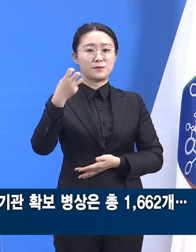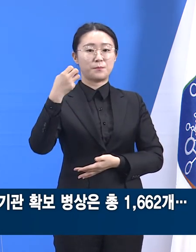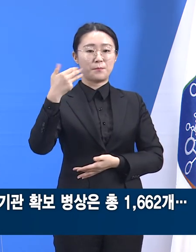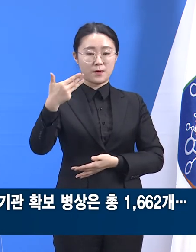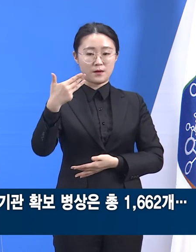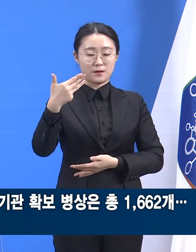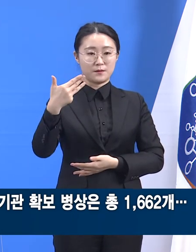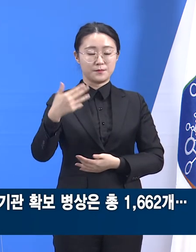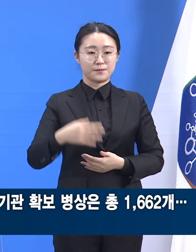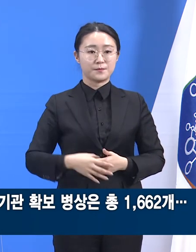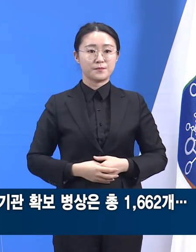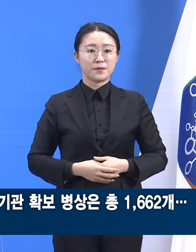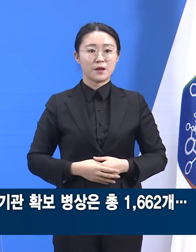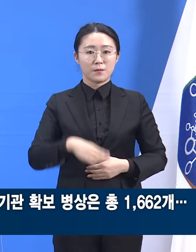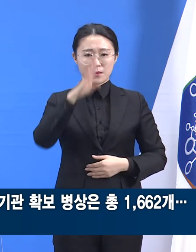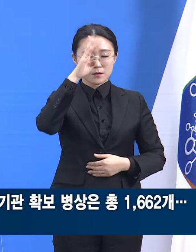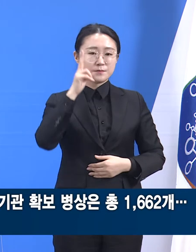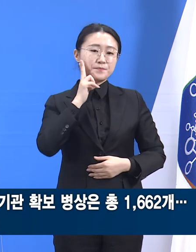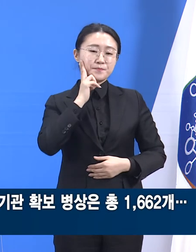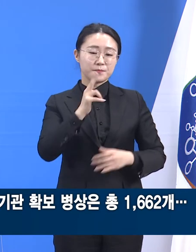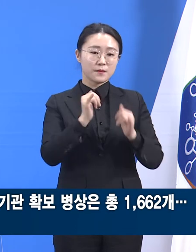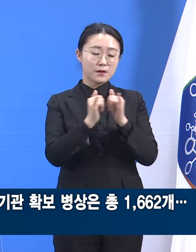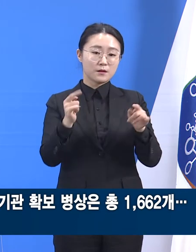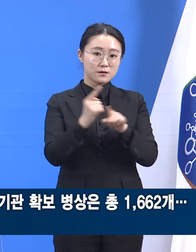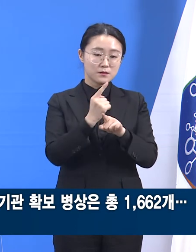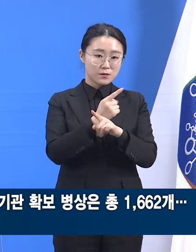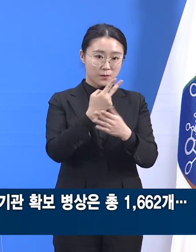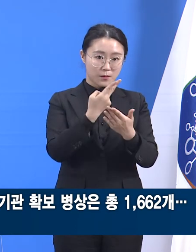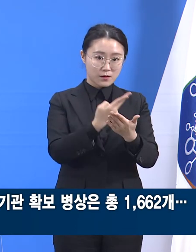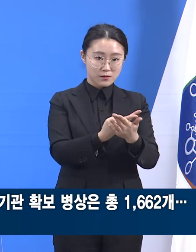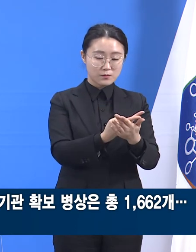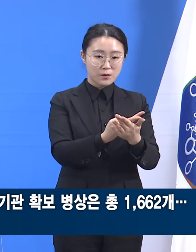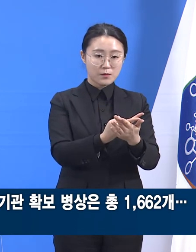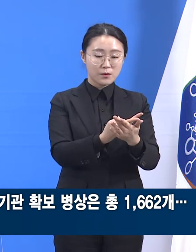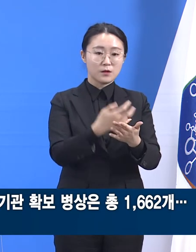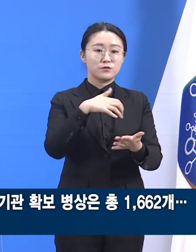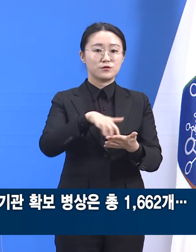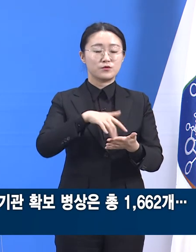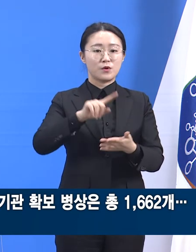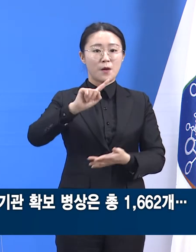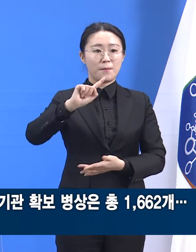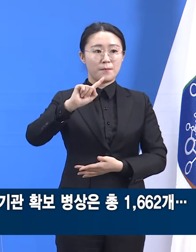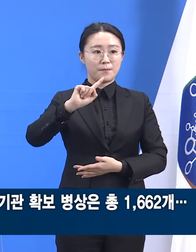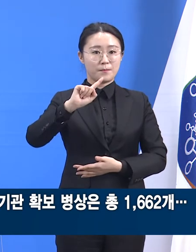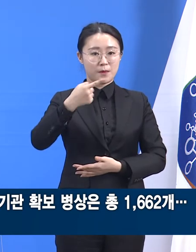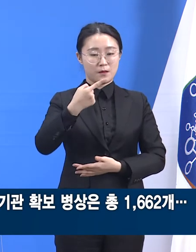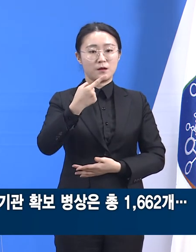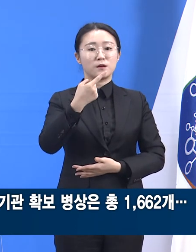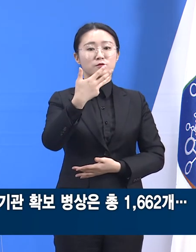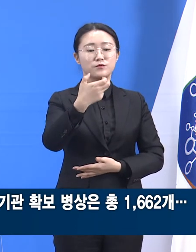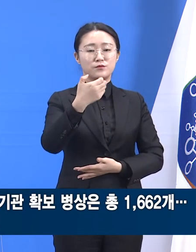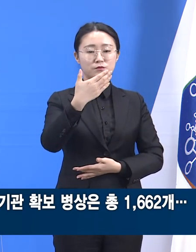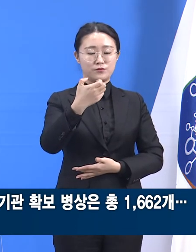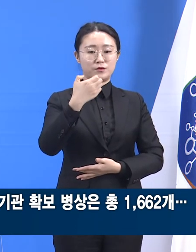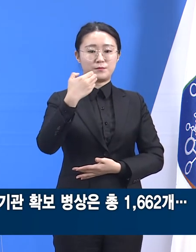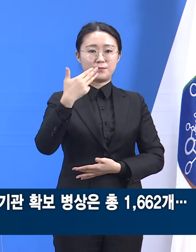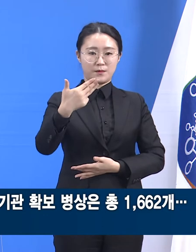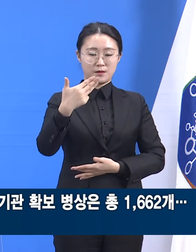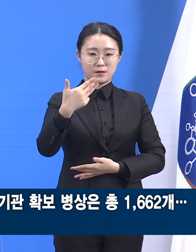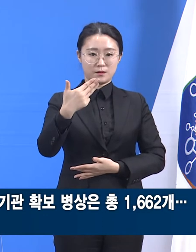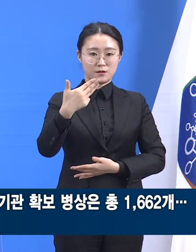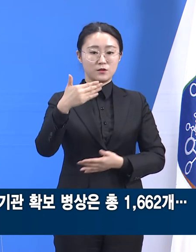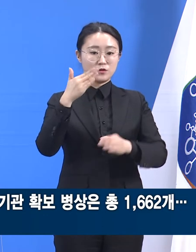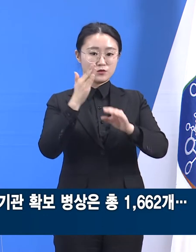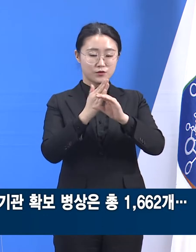중증 환자 치료용 병상은 총 198병상이 확보되어 있고, 현재 이 중 88개를 사용